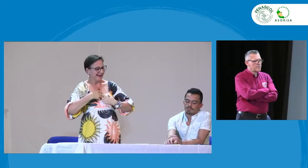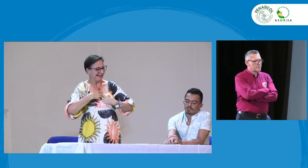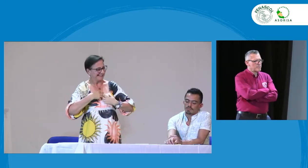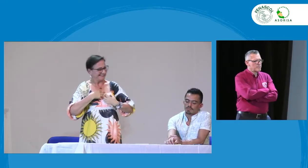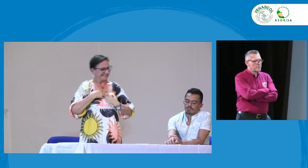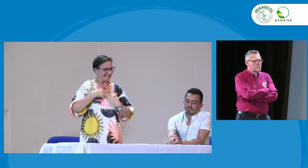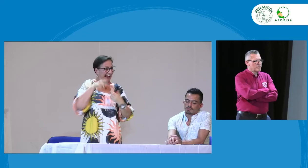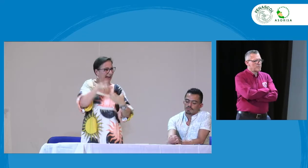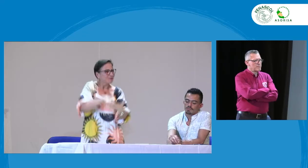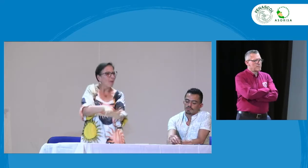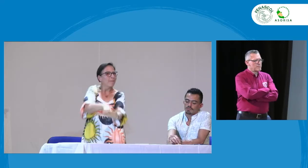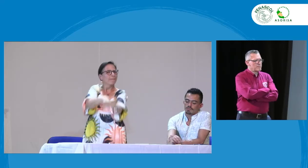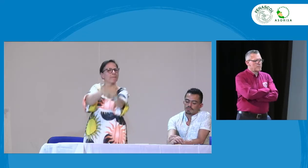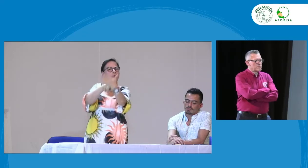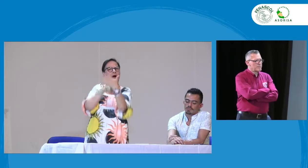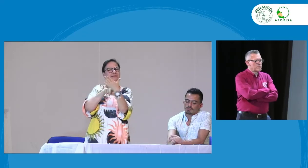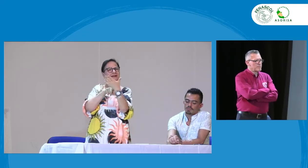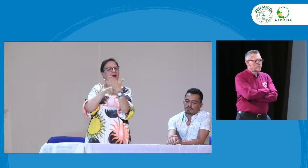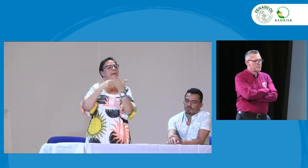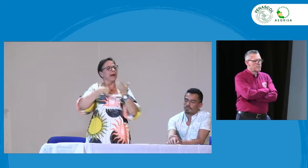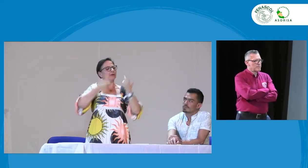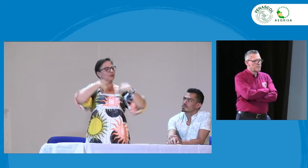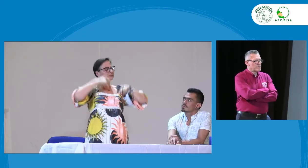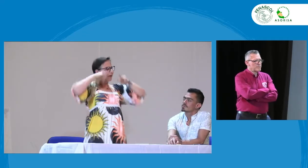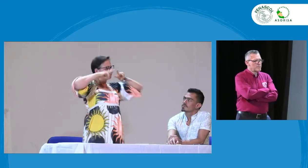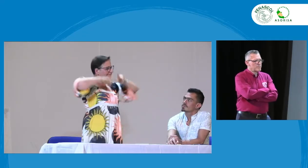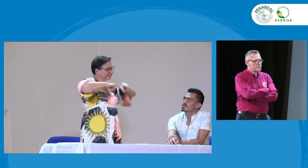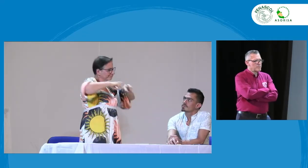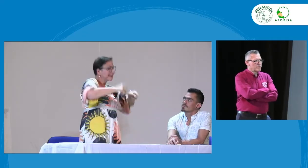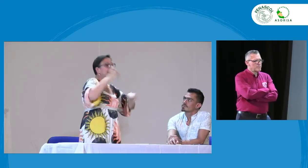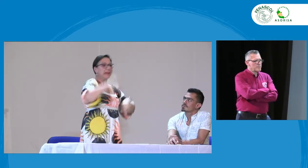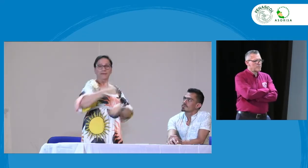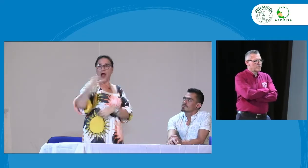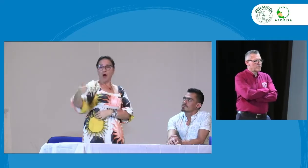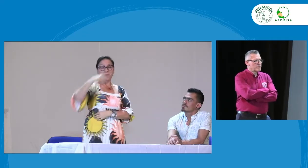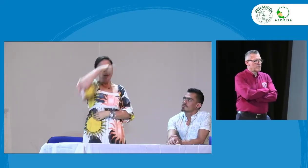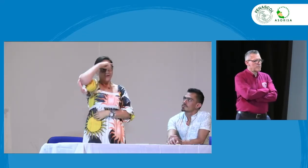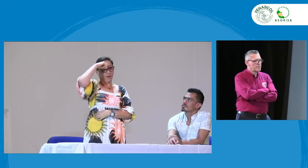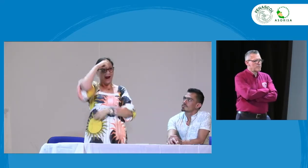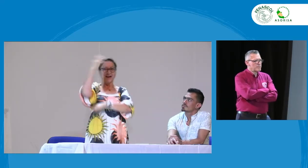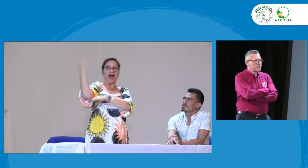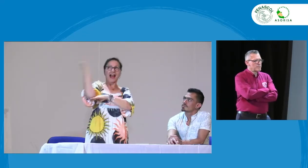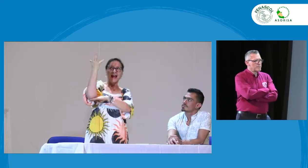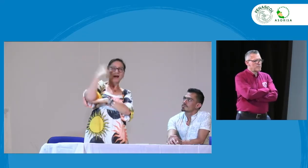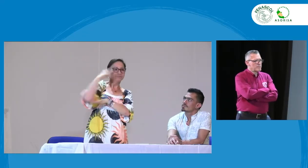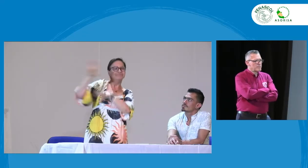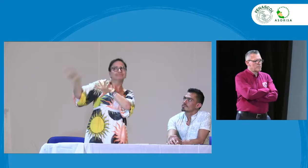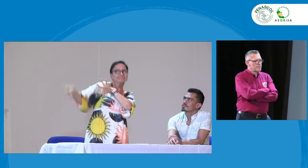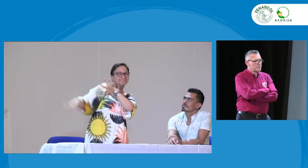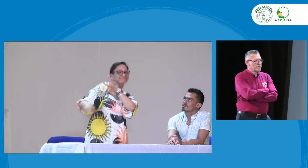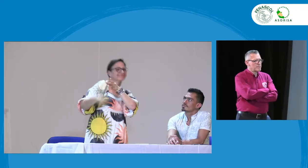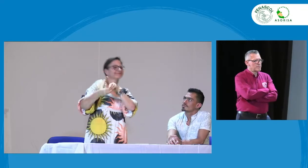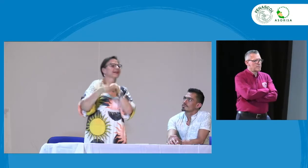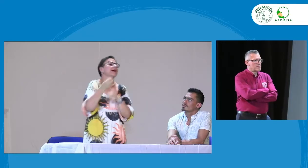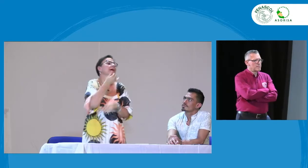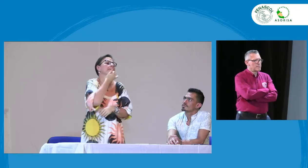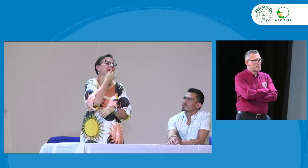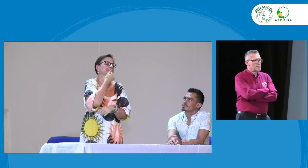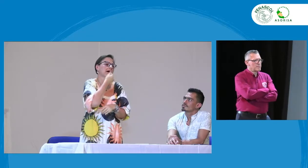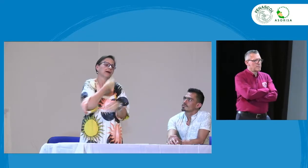modelos lingüísticos, docentes, tienen muchas quejas alrededor de eso y eso lo he podido ver visibilizar y